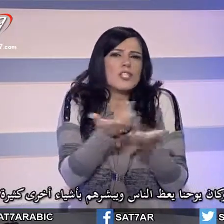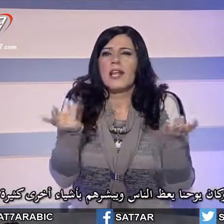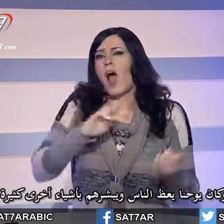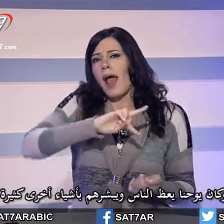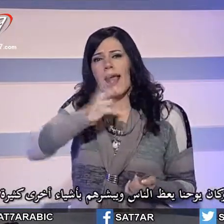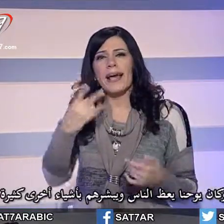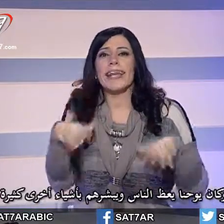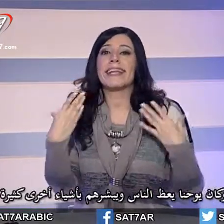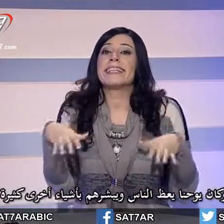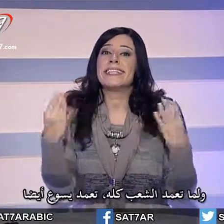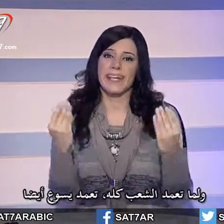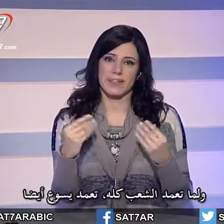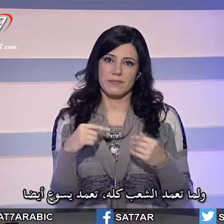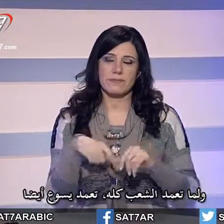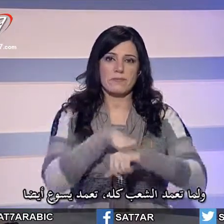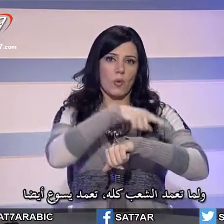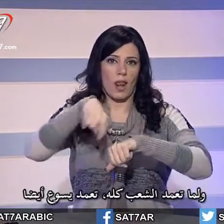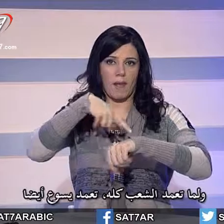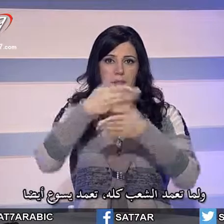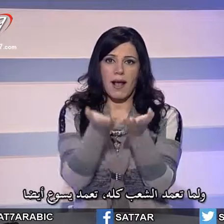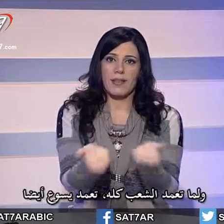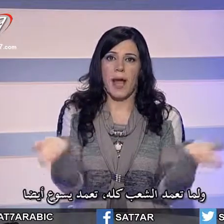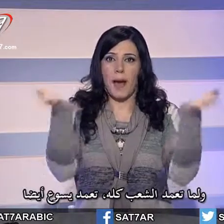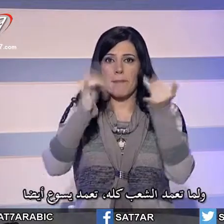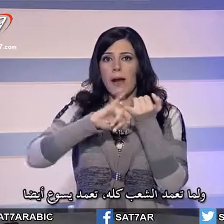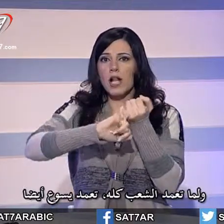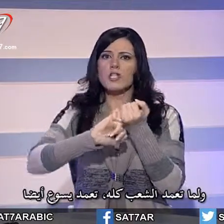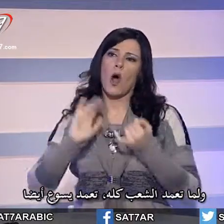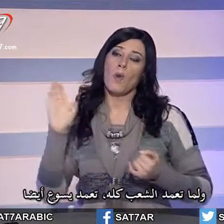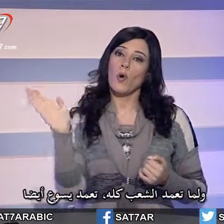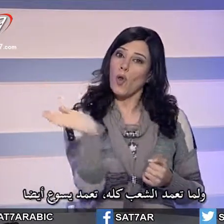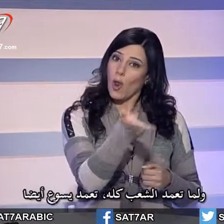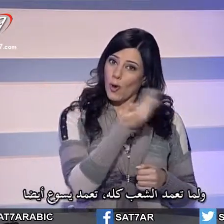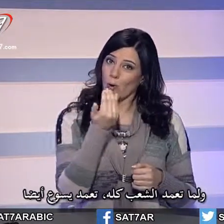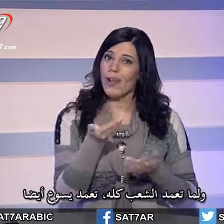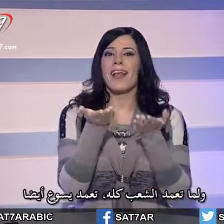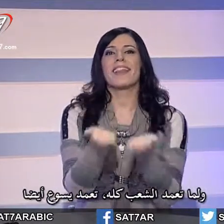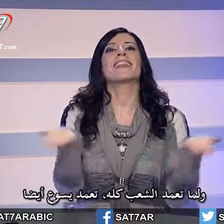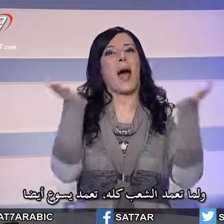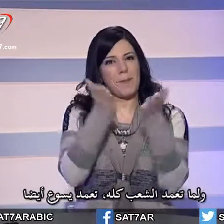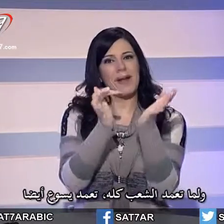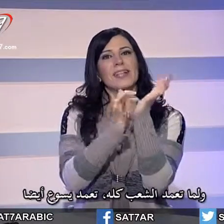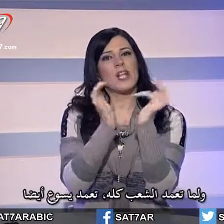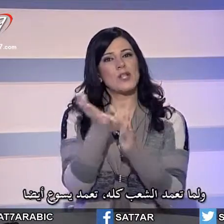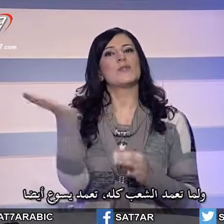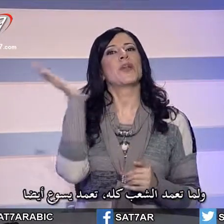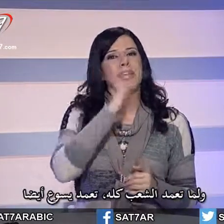ولما تعمد الشعب كله تعمد يسوع أيضا